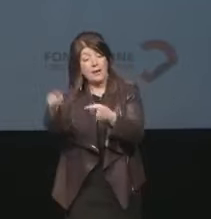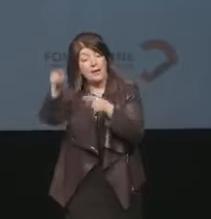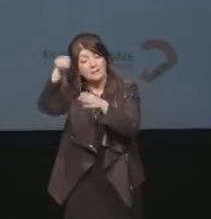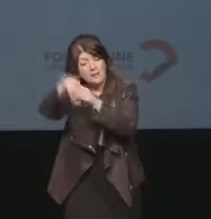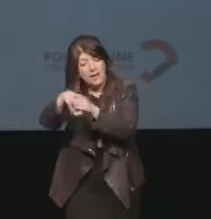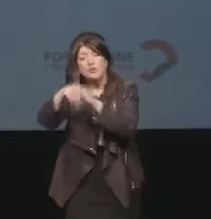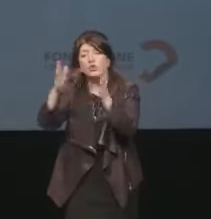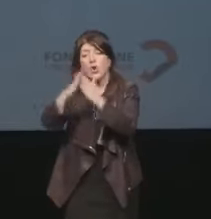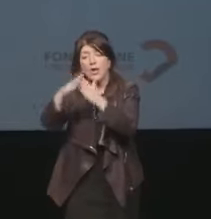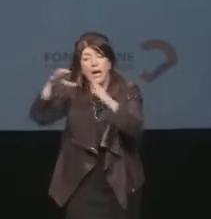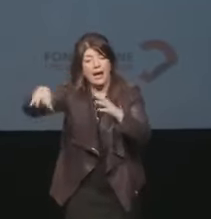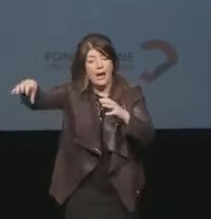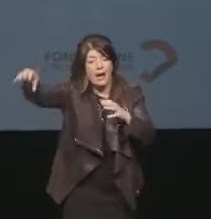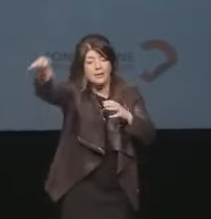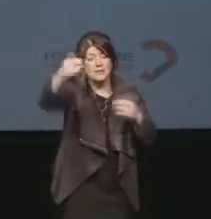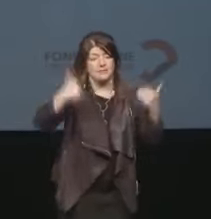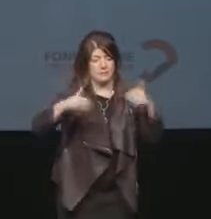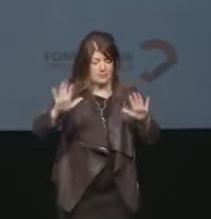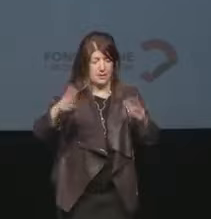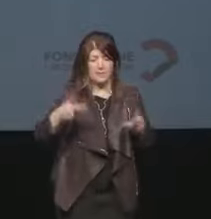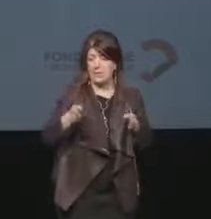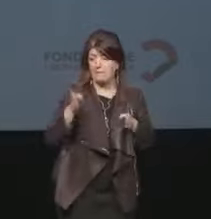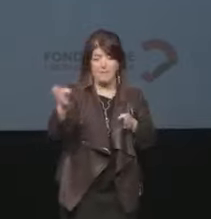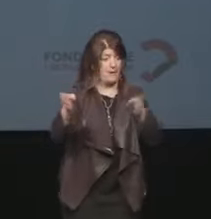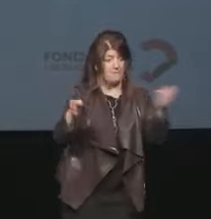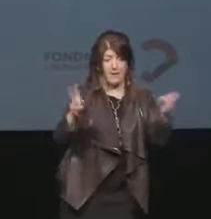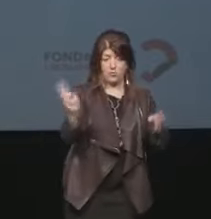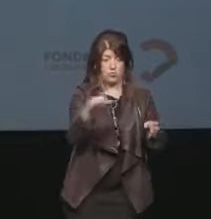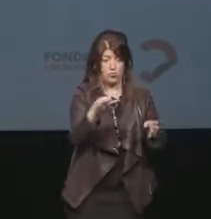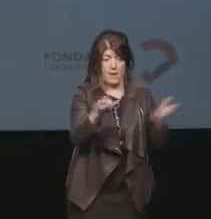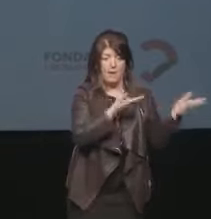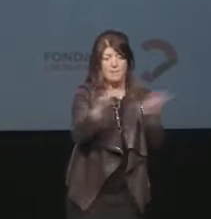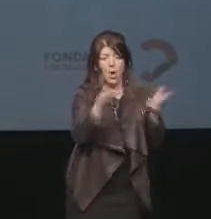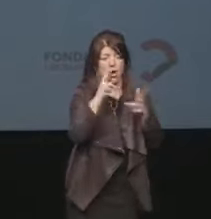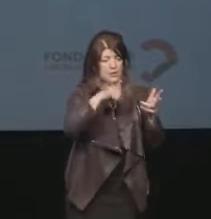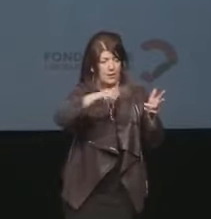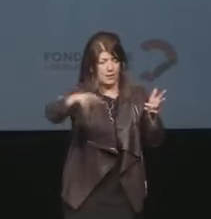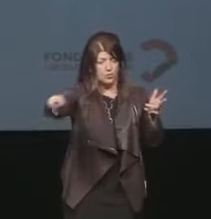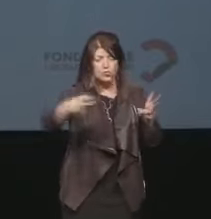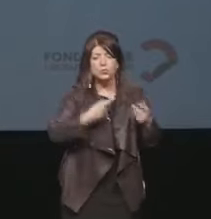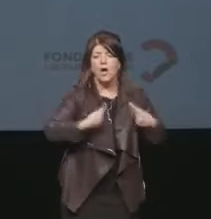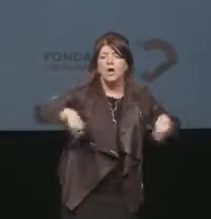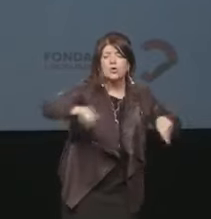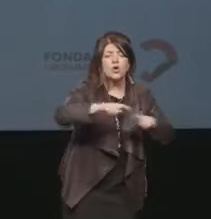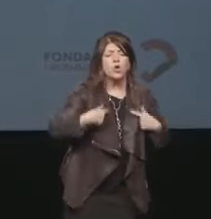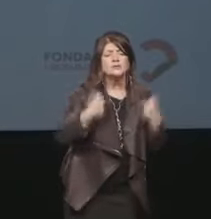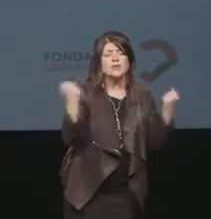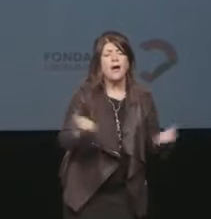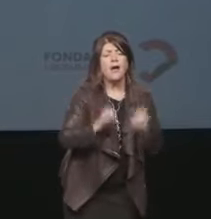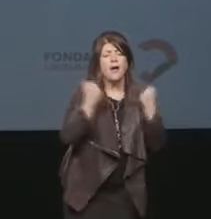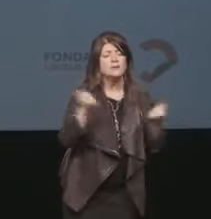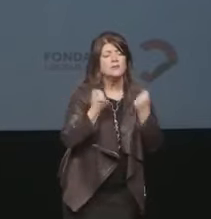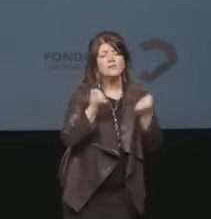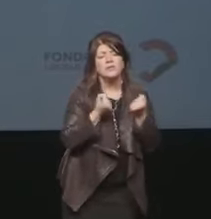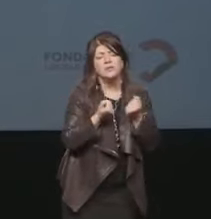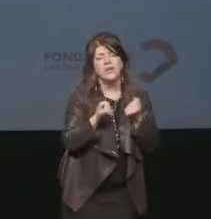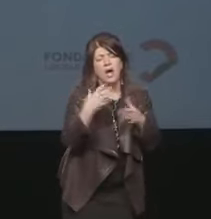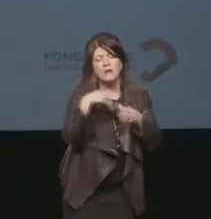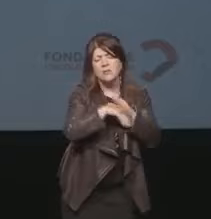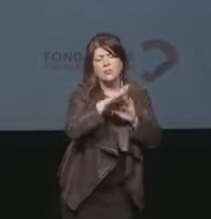realtà a guardarla proprio bene la nostra attività, tutta la nostra attività è completamente ammantata di sostenibilità